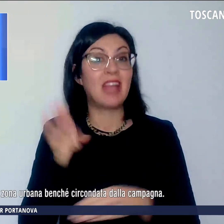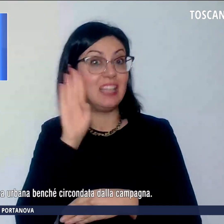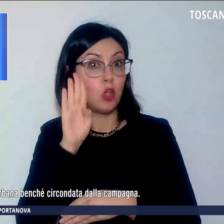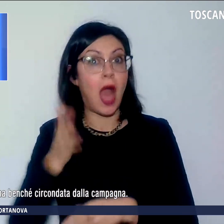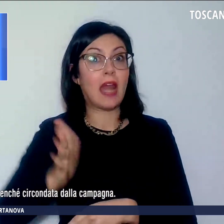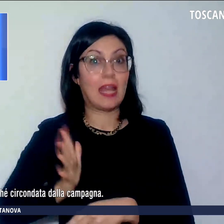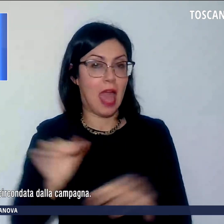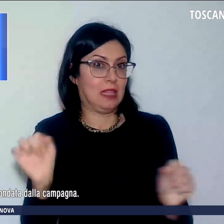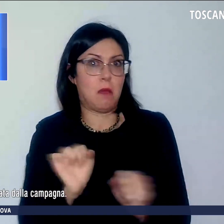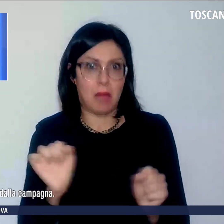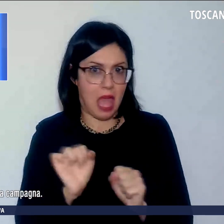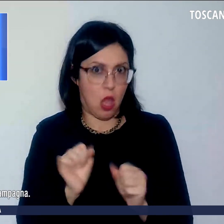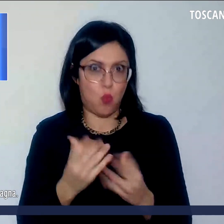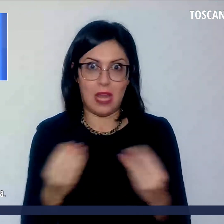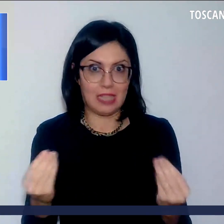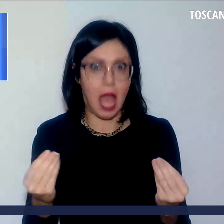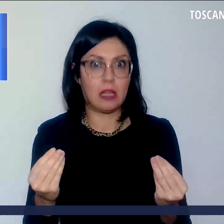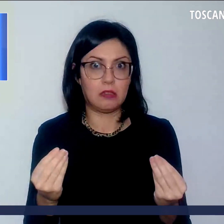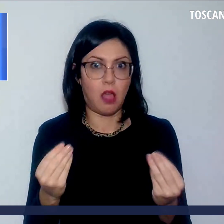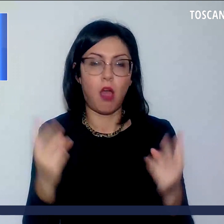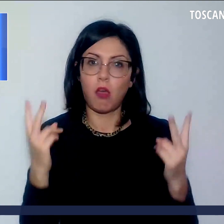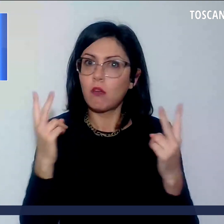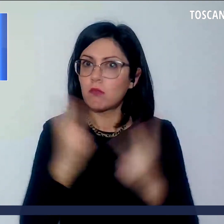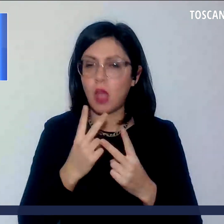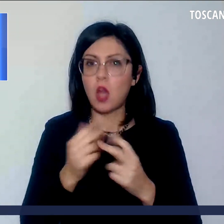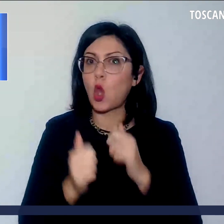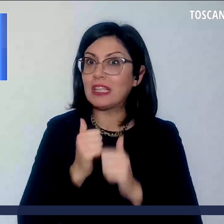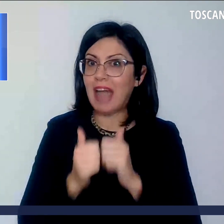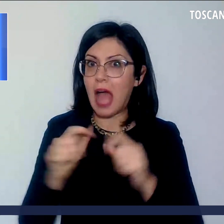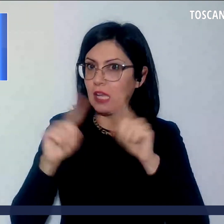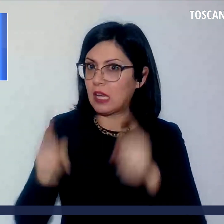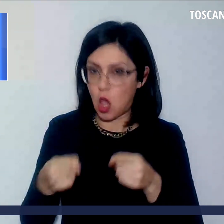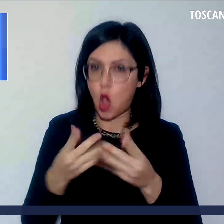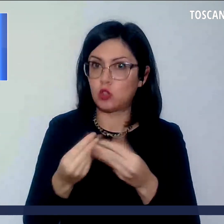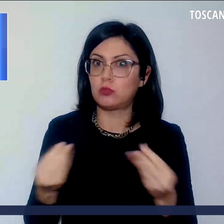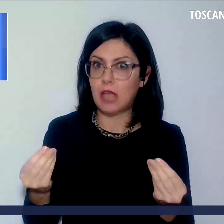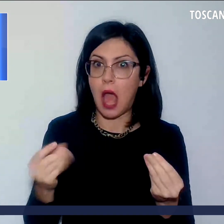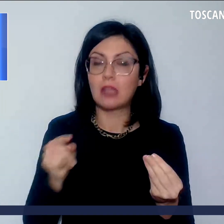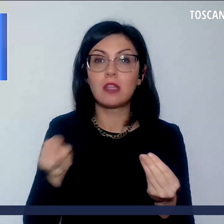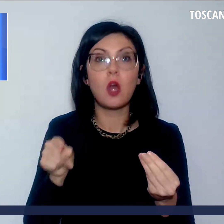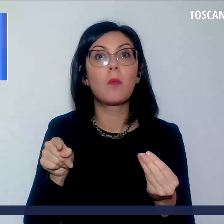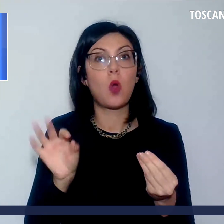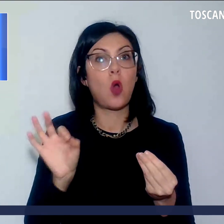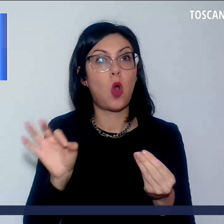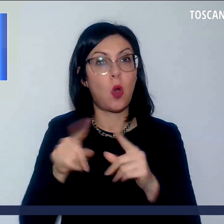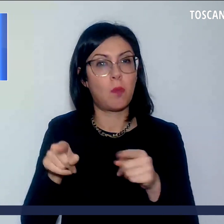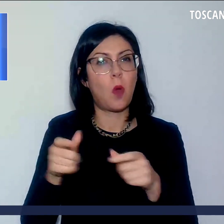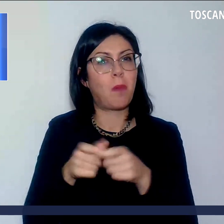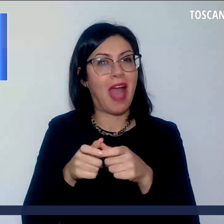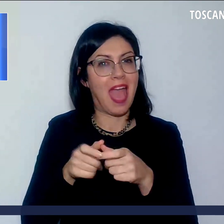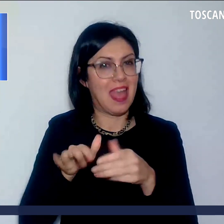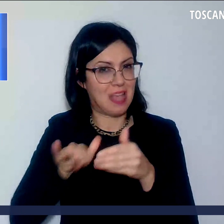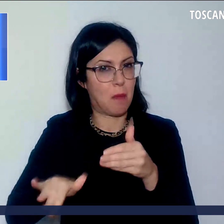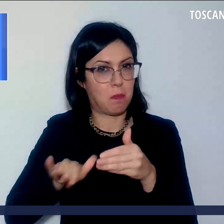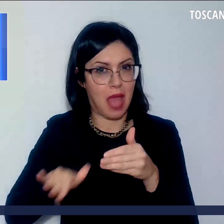è stata tanta. Ingenti inoltre i danni al negozio che si trova nella parte bassa del paese, non lontano